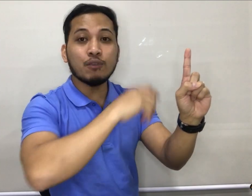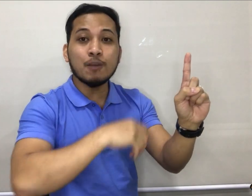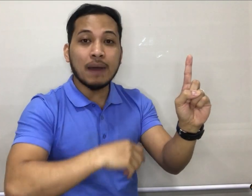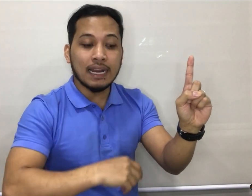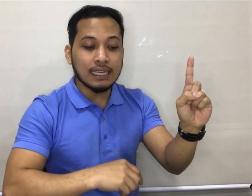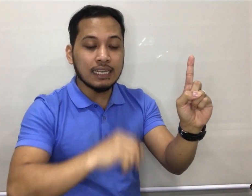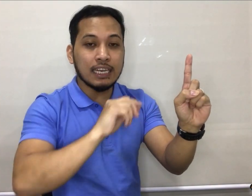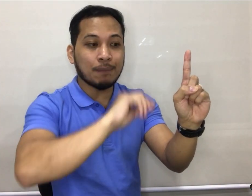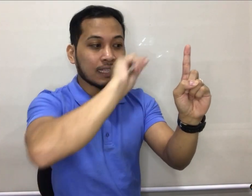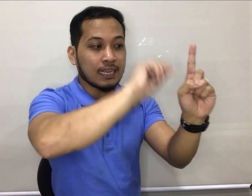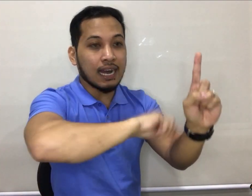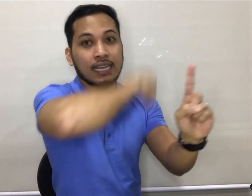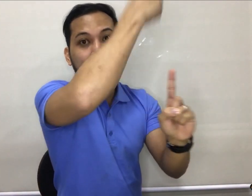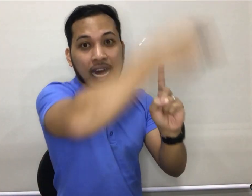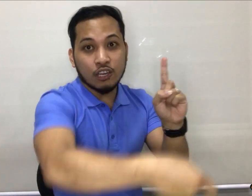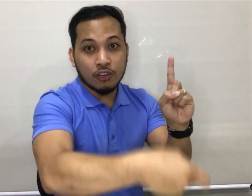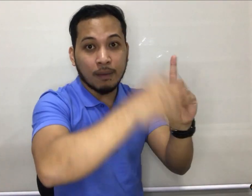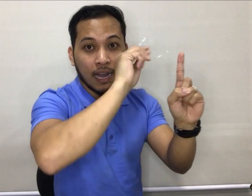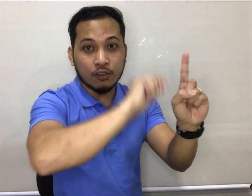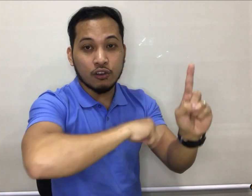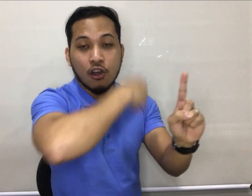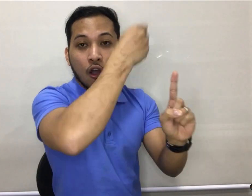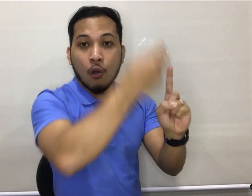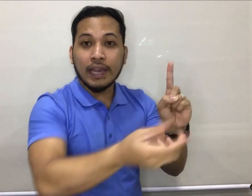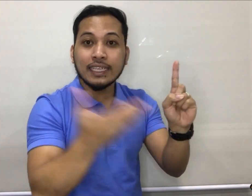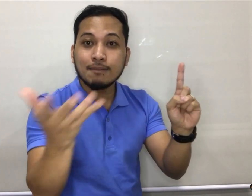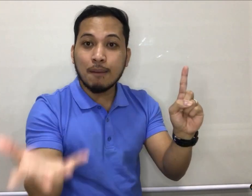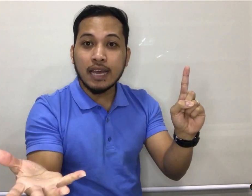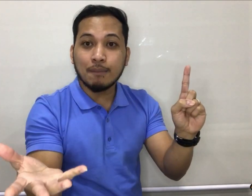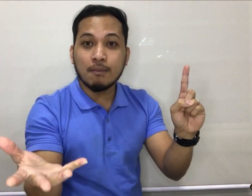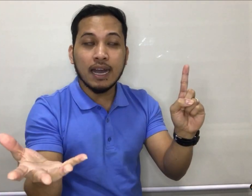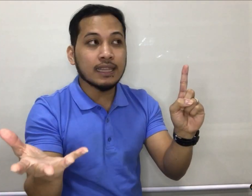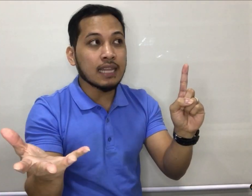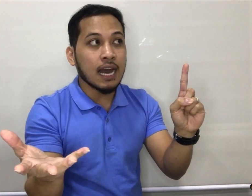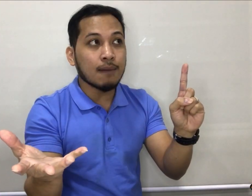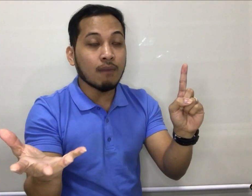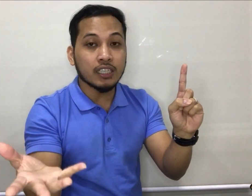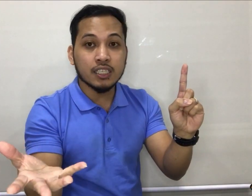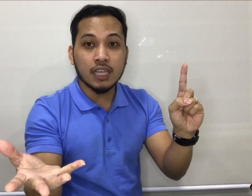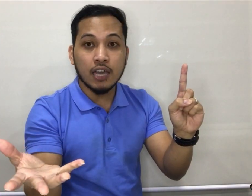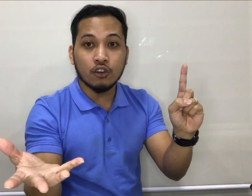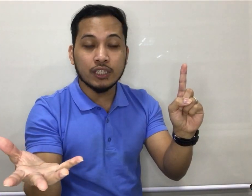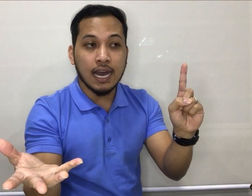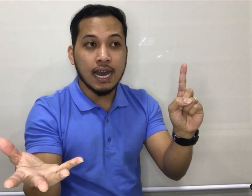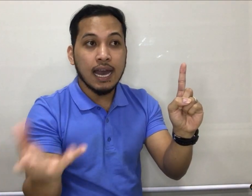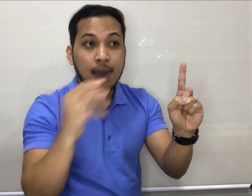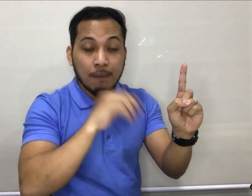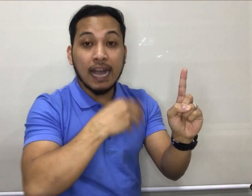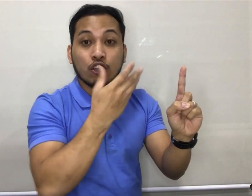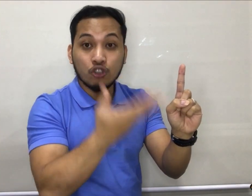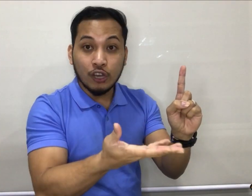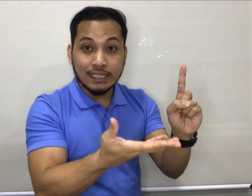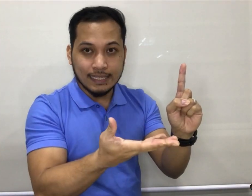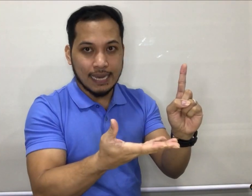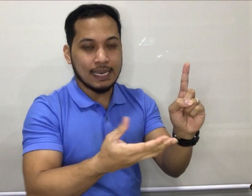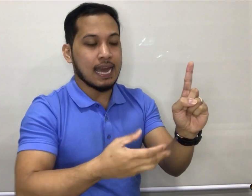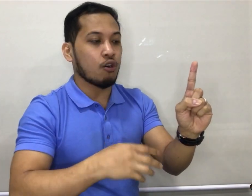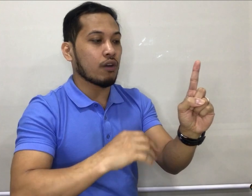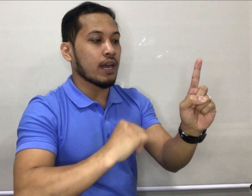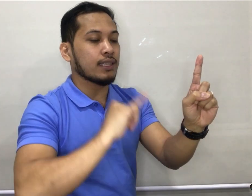Alam nyo yung parang naglilipat ka ng kalendaryo na pag gano'n. Okay, kasi mamaya may mga months tayo na pag gano'n yung isasign niya. Okay,